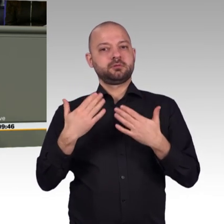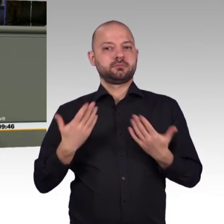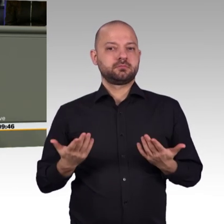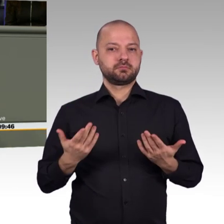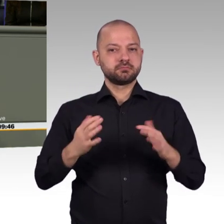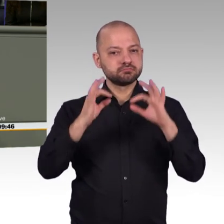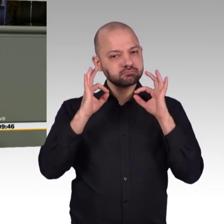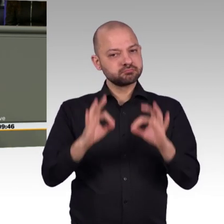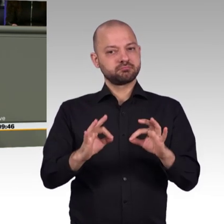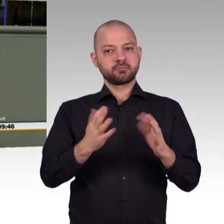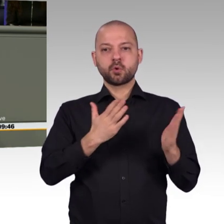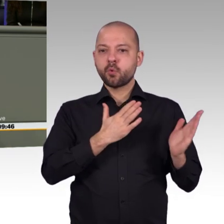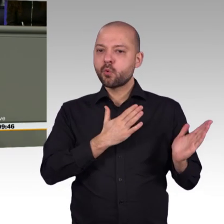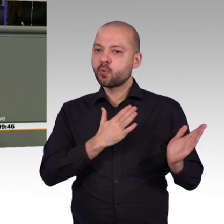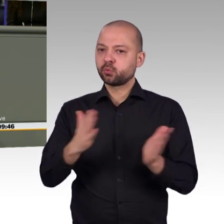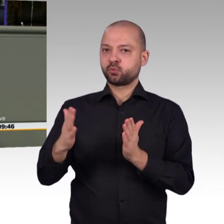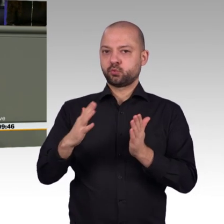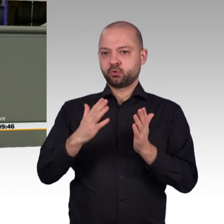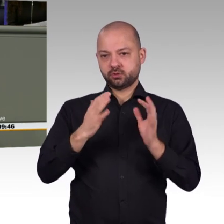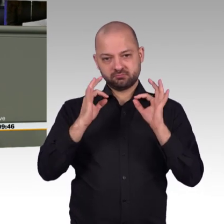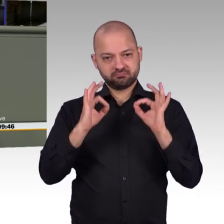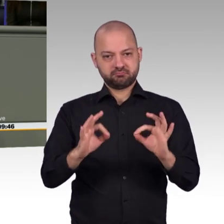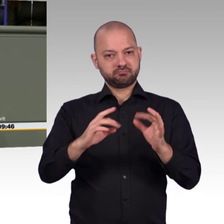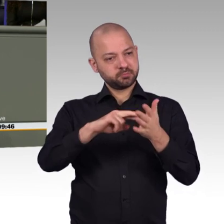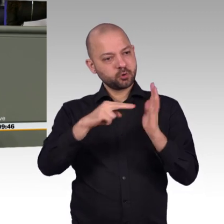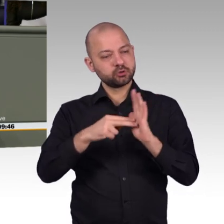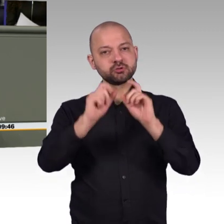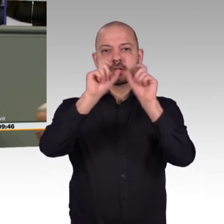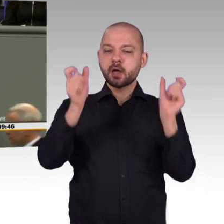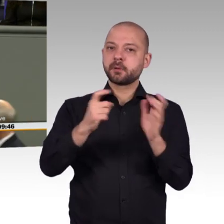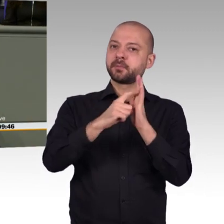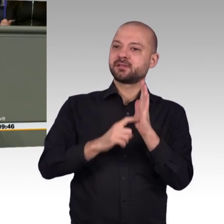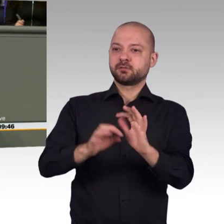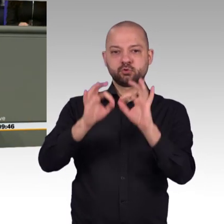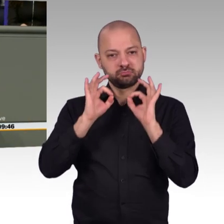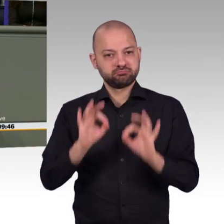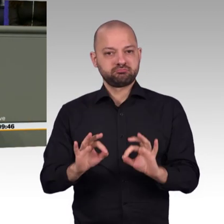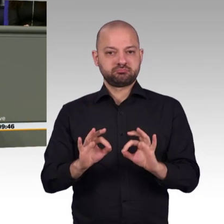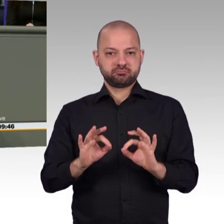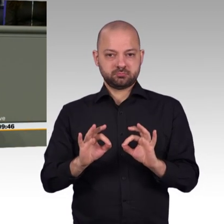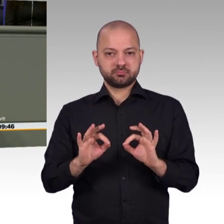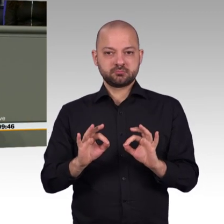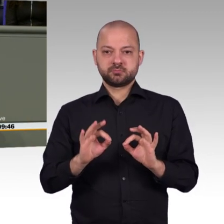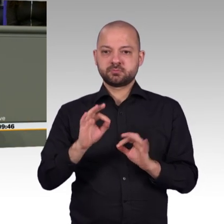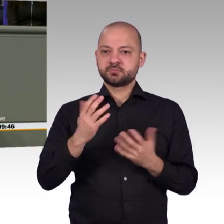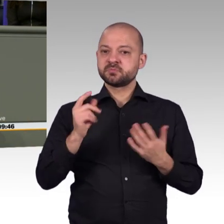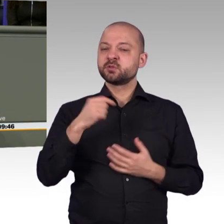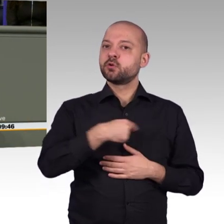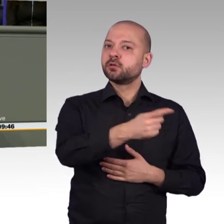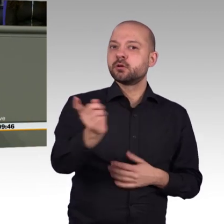in der Welt der Digitalisierung. Aber hier keine Klammer über die vielen Herausforderungen, keine Verzahnung